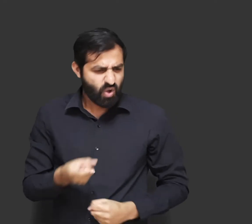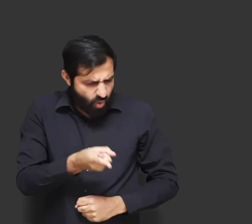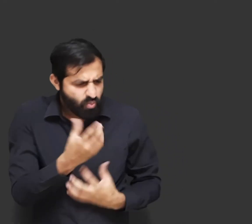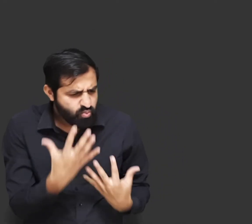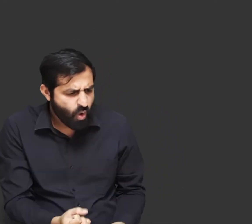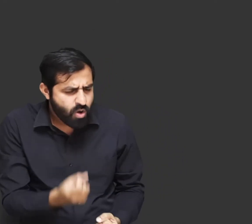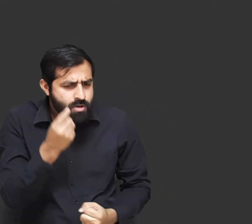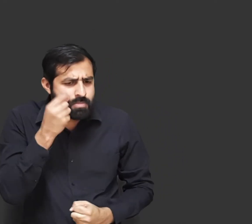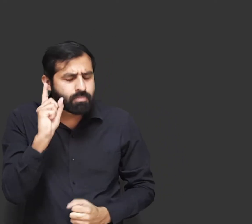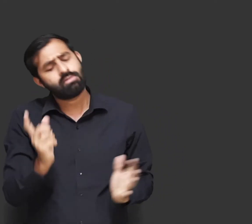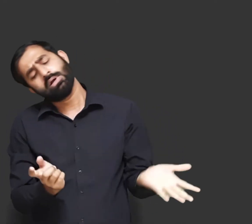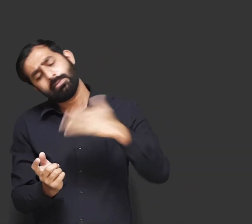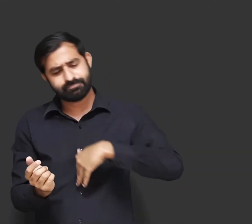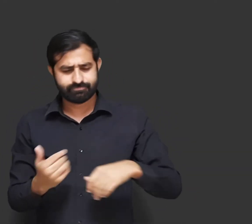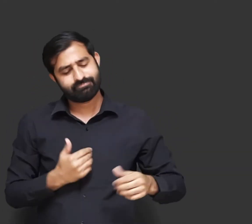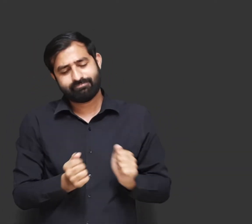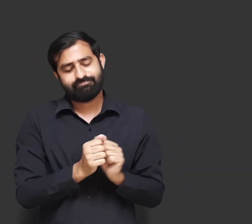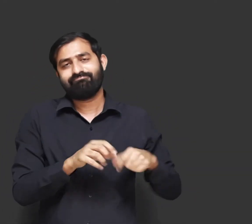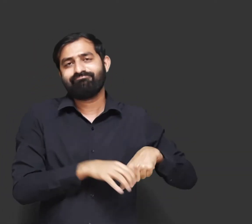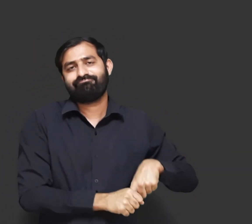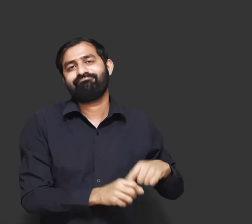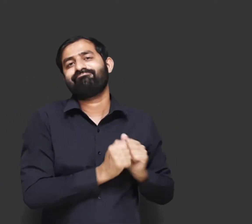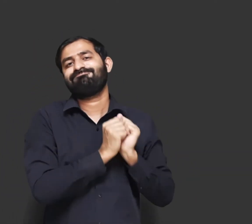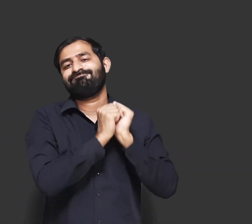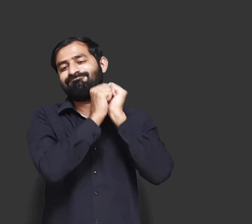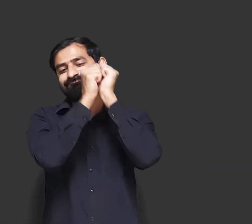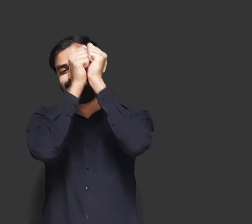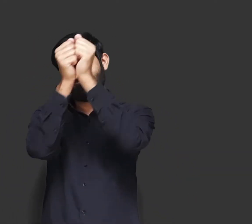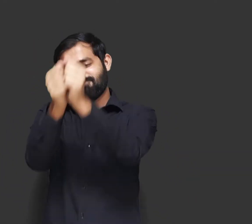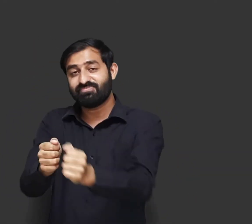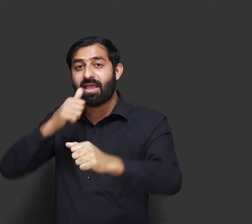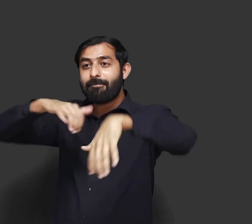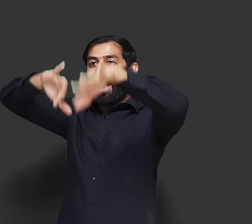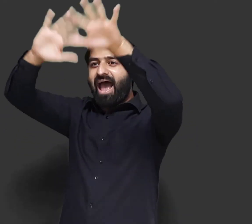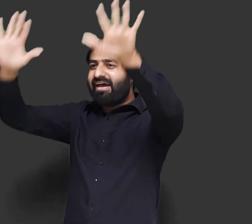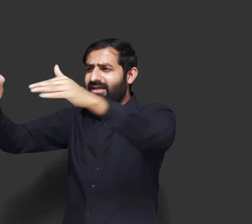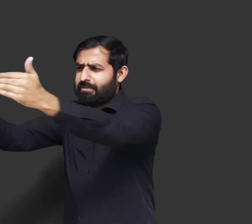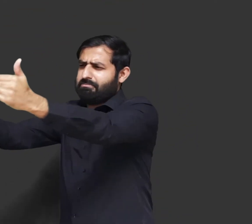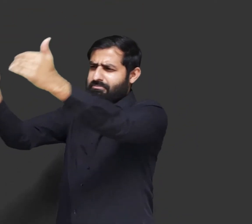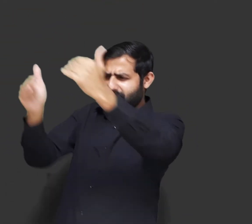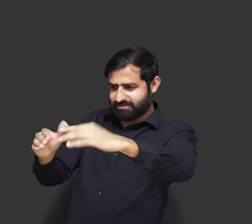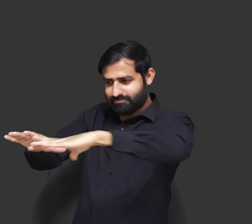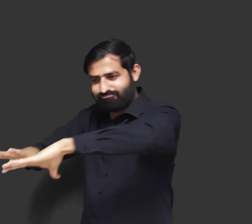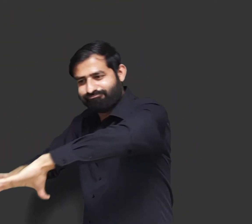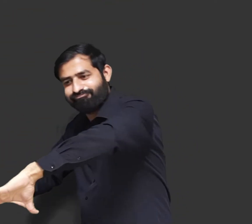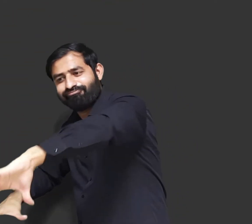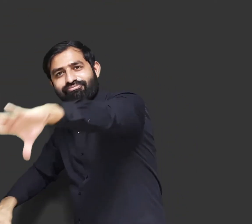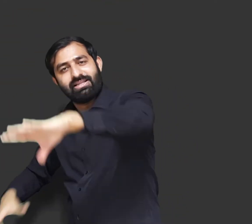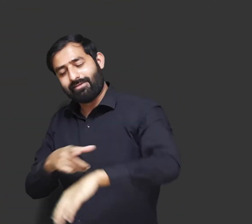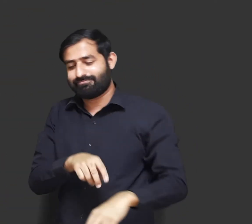पिता ने कहा तुम इसे तेराना चाहते हो ठीक है चलो मेरे साथ फिर पिता अपने बेटे को समुत्र के किनारे ले